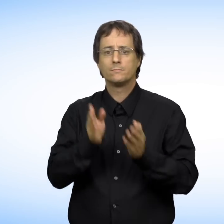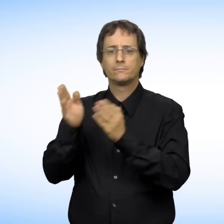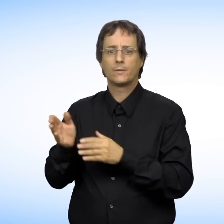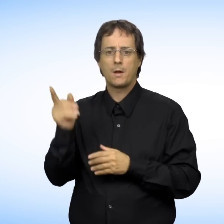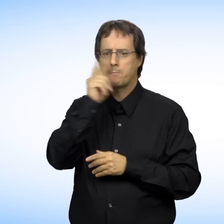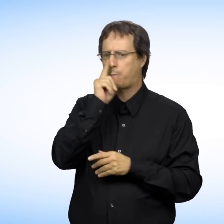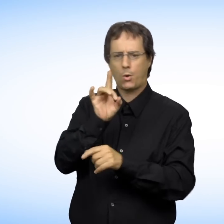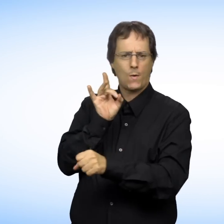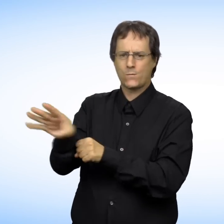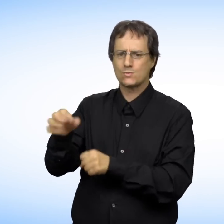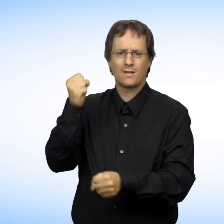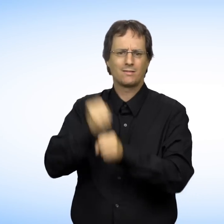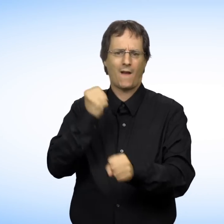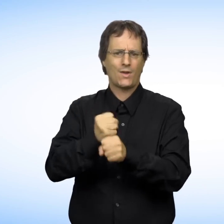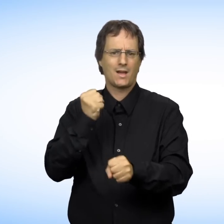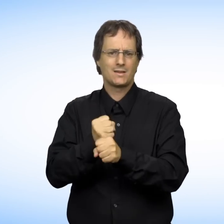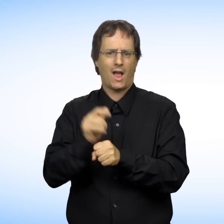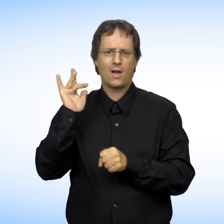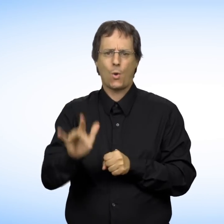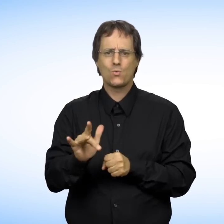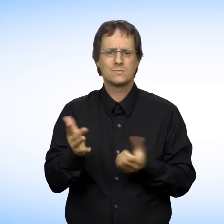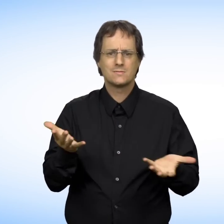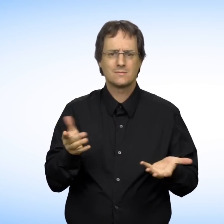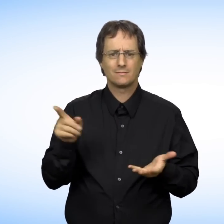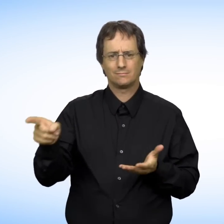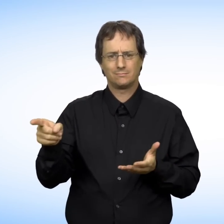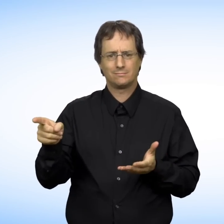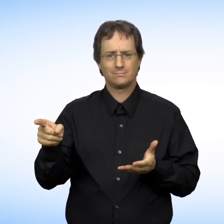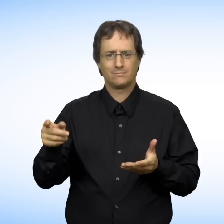ou vous refusez un emploi parce que vous vous déplacez en fauteuil roulant.